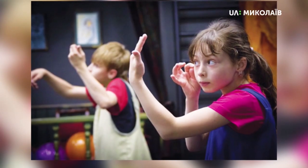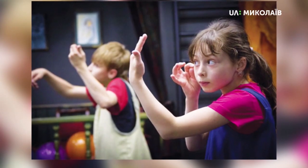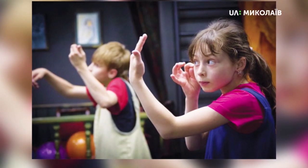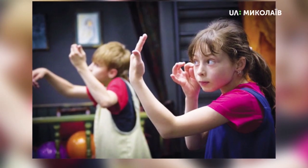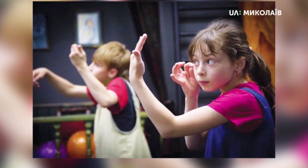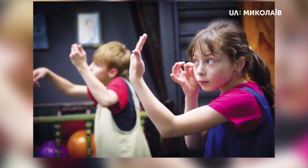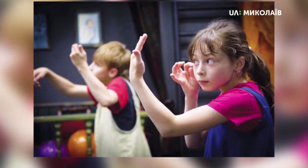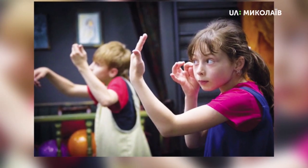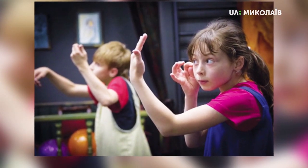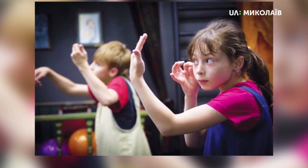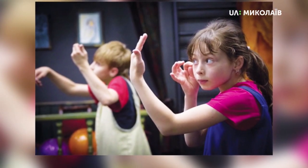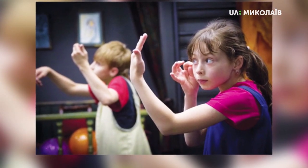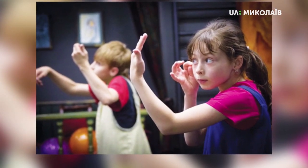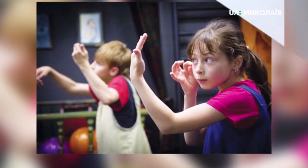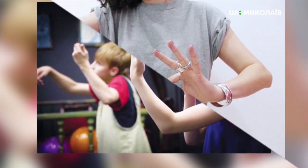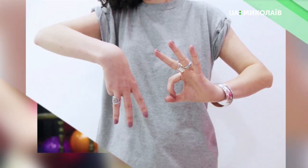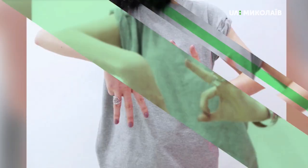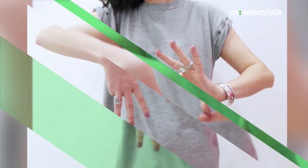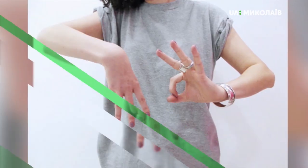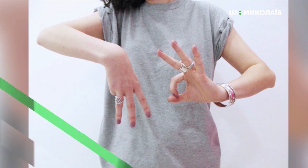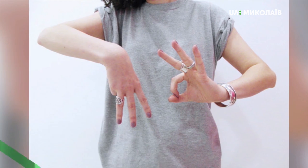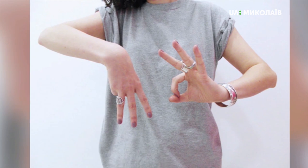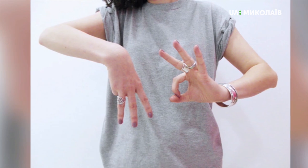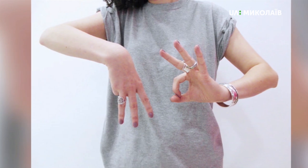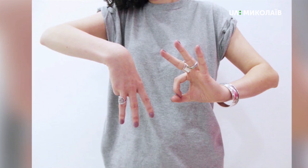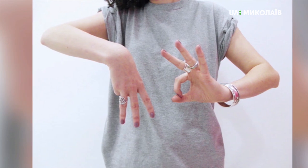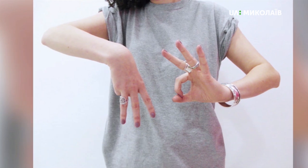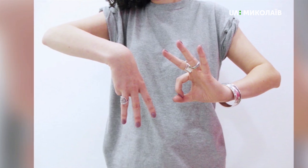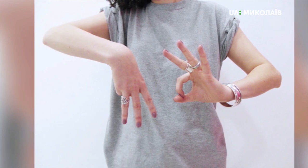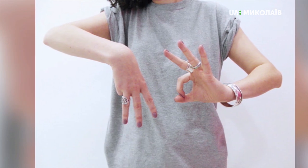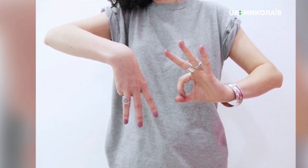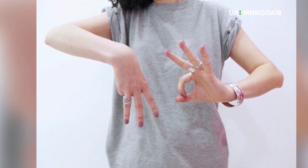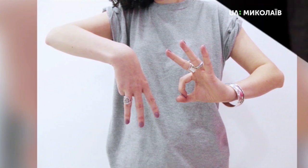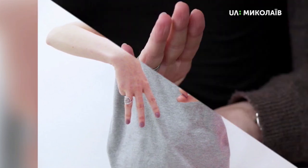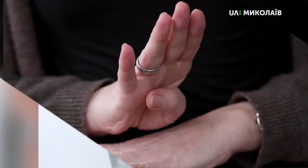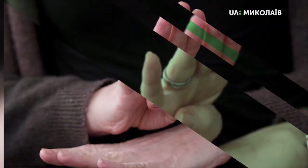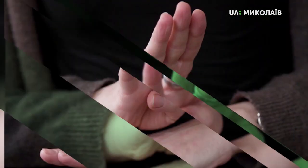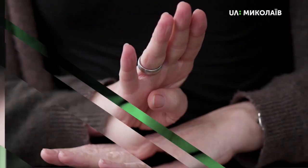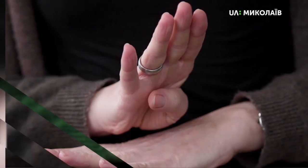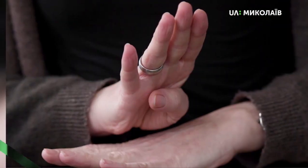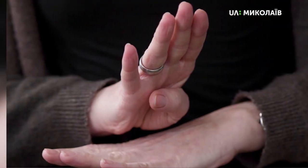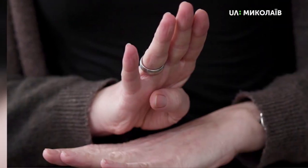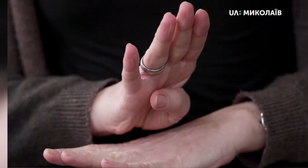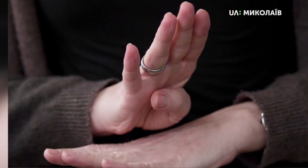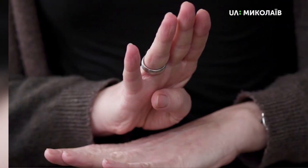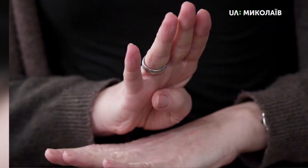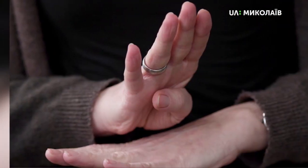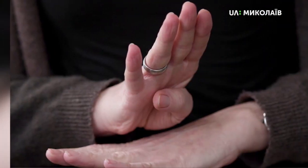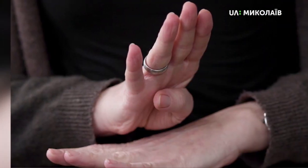регіонально, тому навіть для жестової мови притаманні діалекти. Така мова має свою специфіку, скласифікацію та